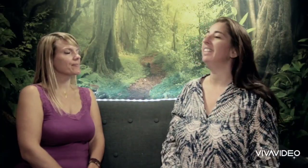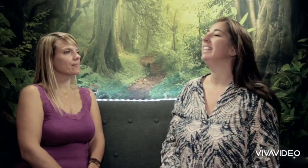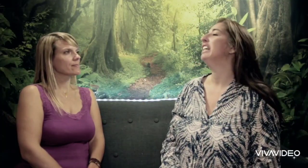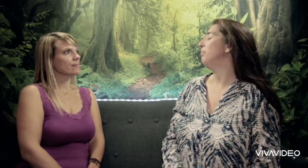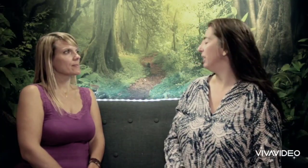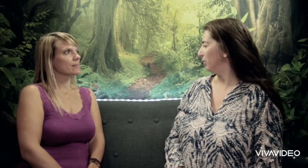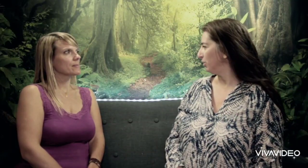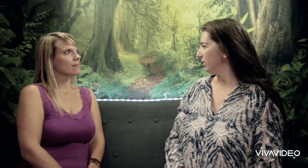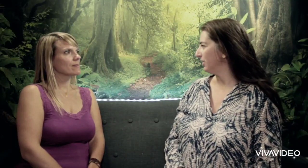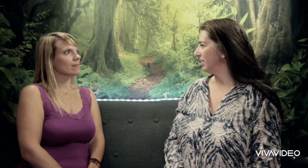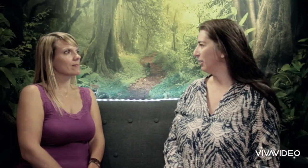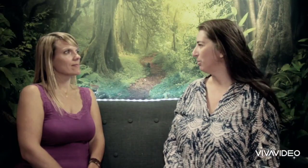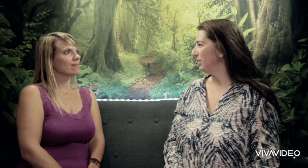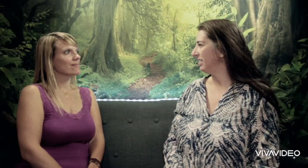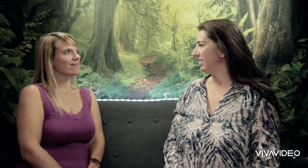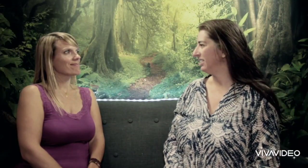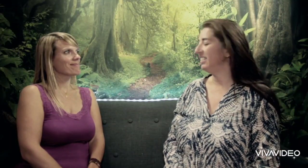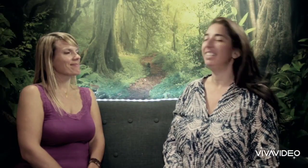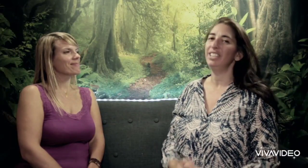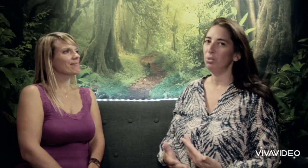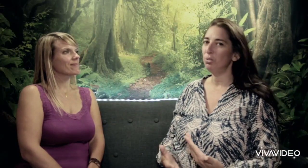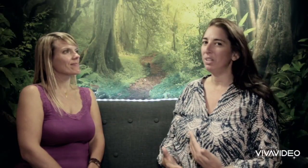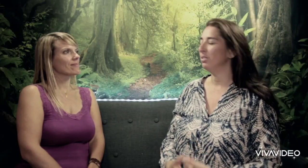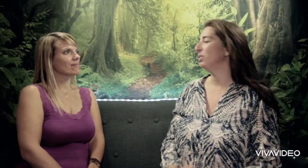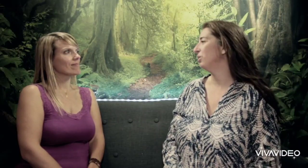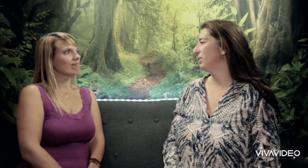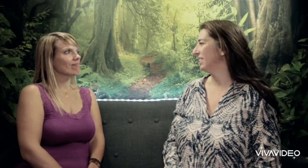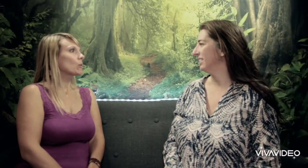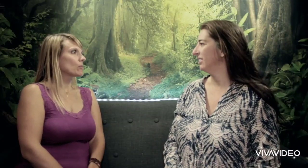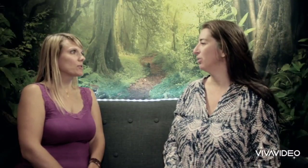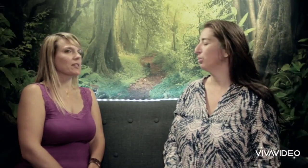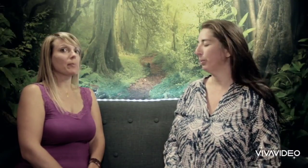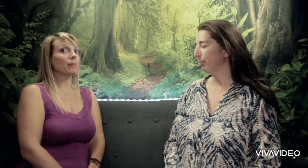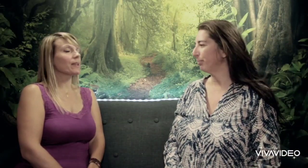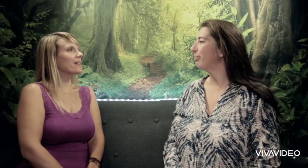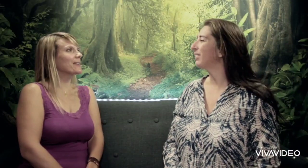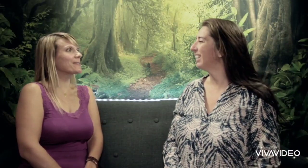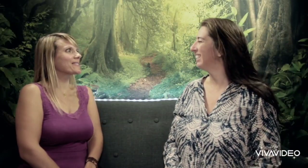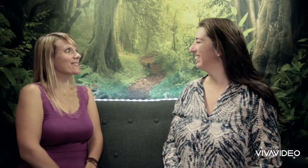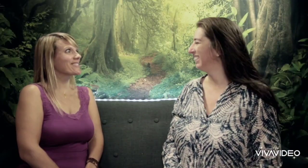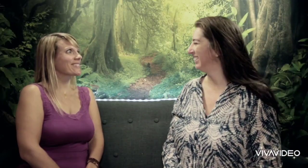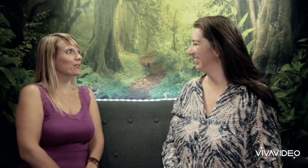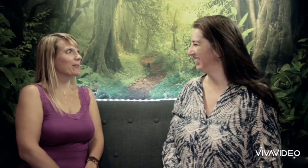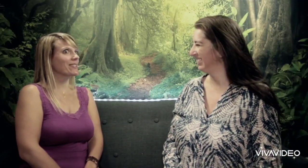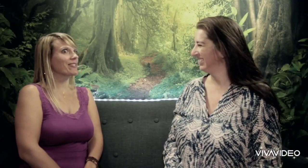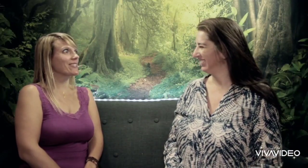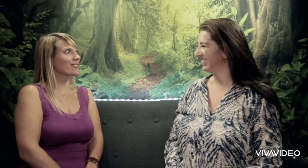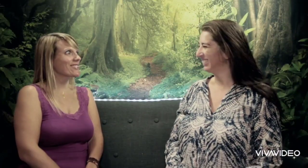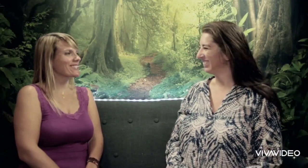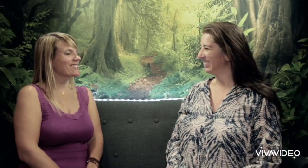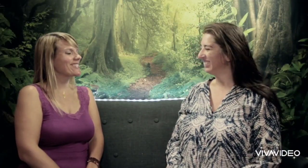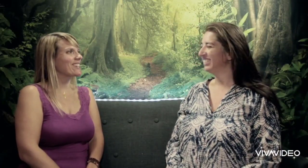en France c'est vraiment des signes issus de la langue française. Oui c'est très bien. Ce serait dommage d'inventer des choses qui existent déjà.